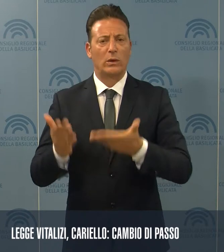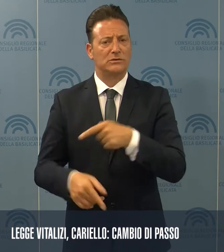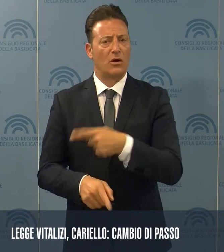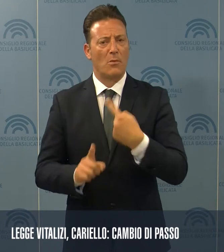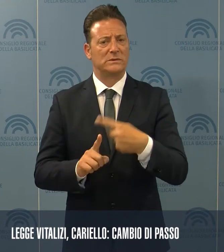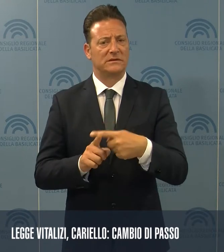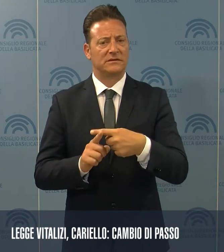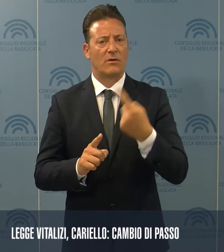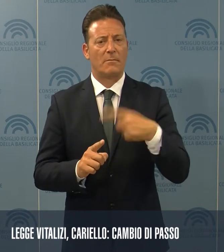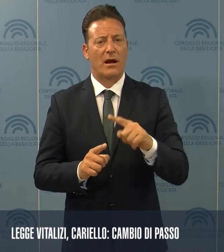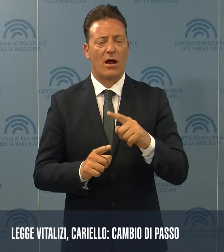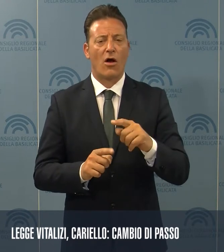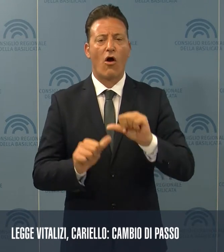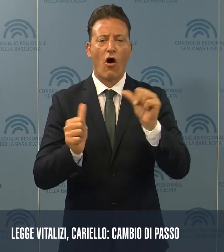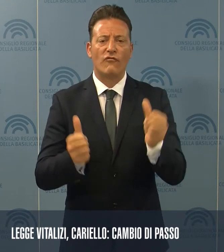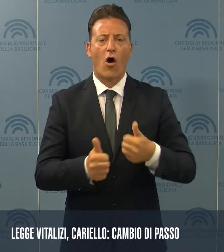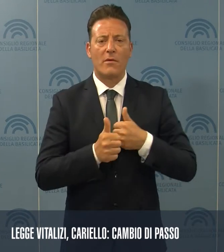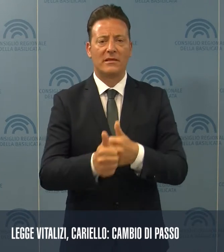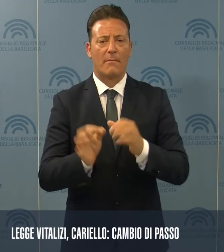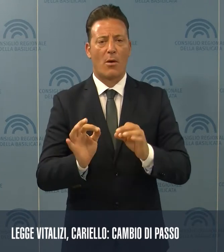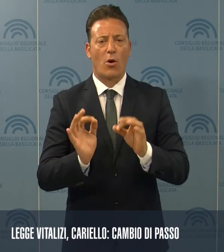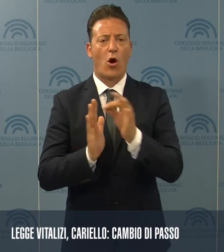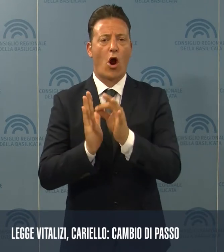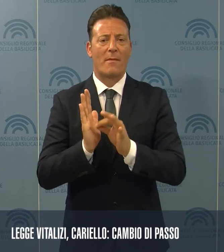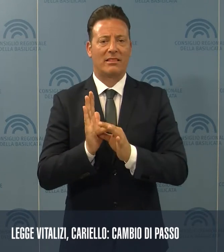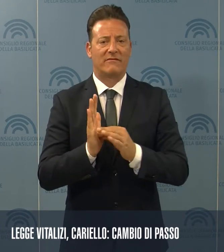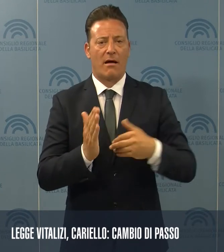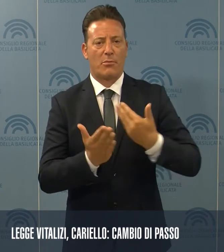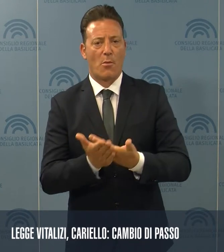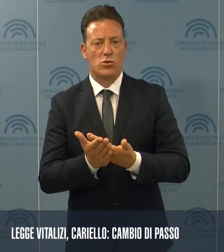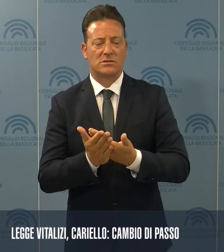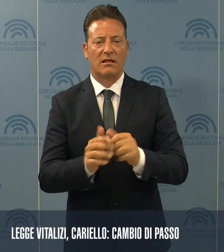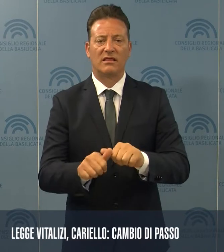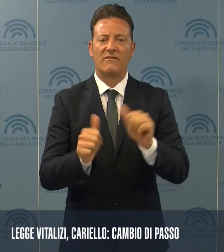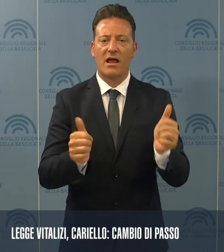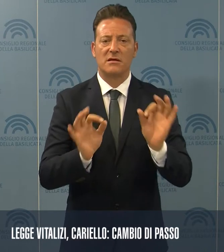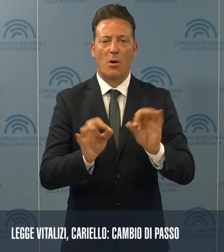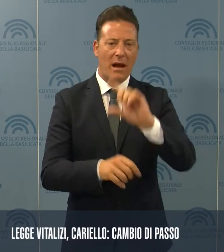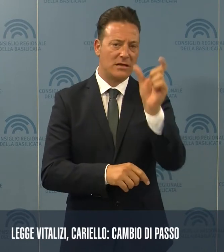sulla conformità della normativa proposta rispetto allo scenario nazionale.